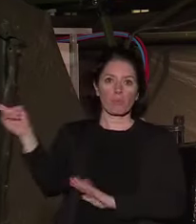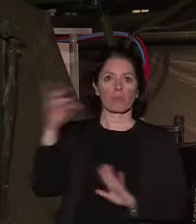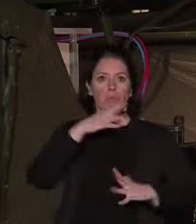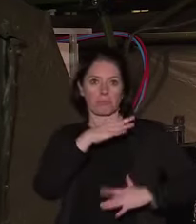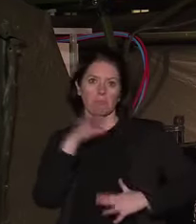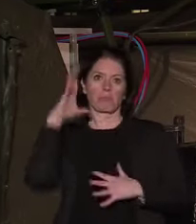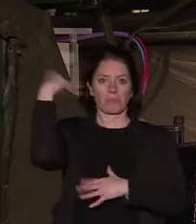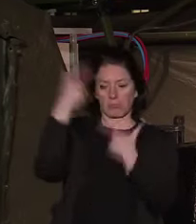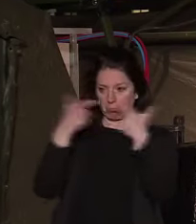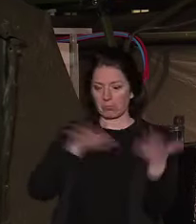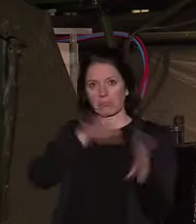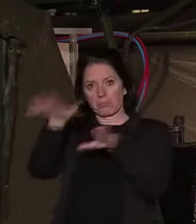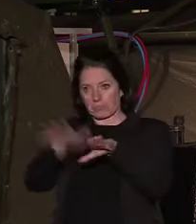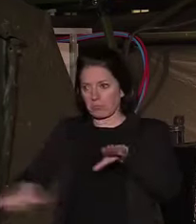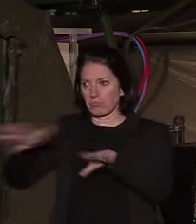ultramarins.